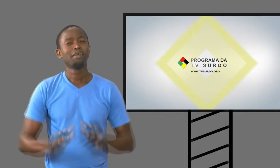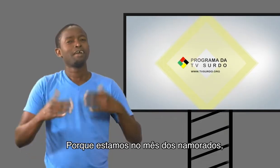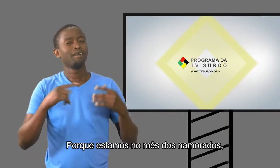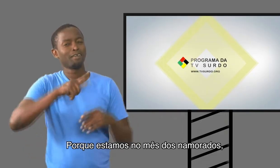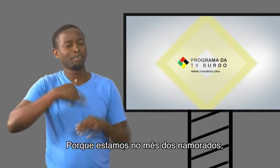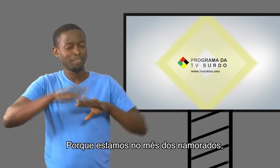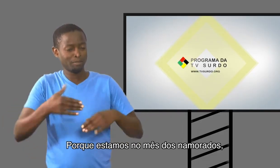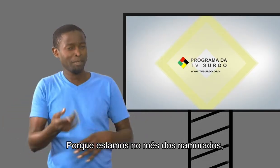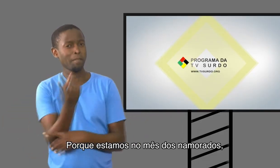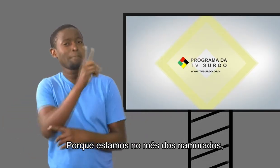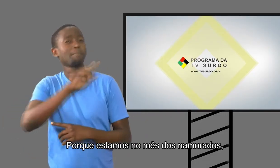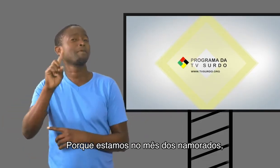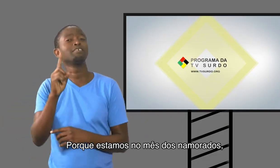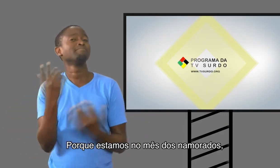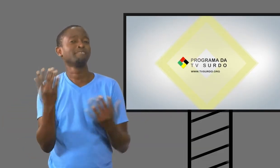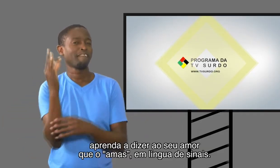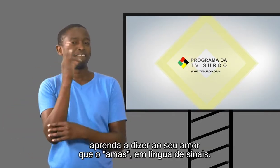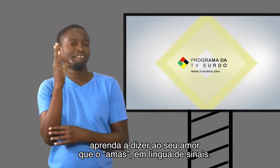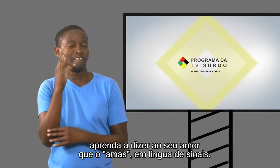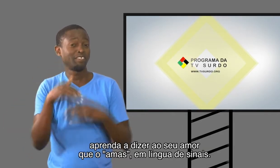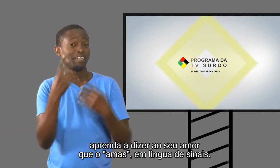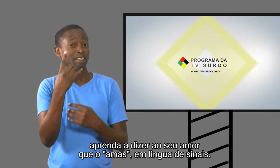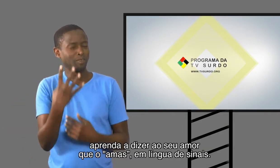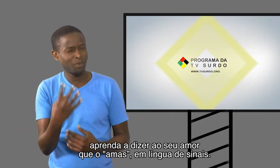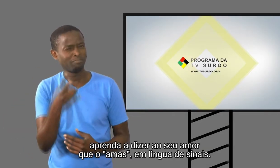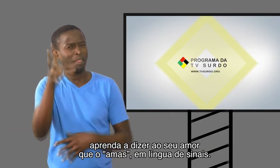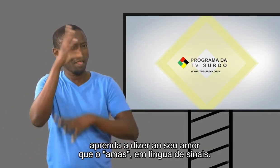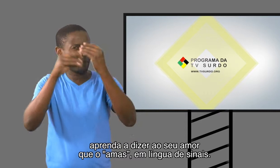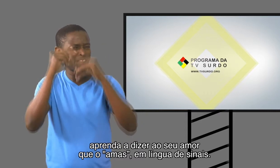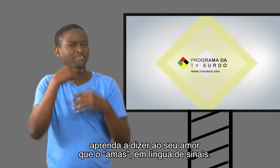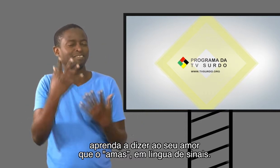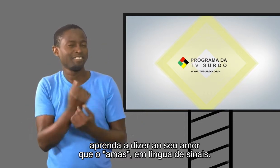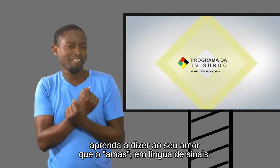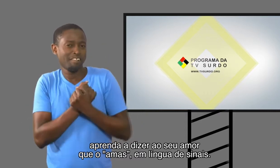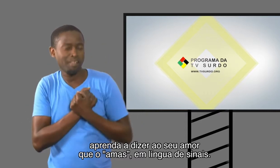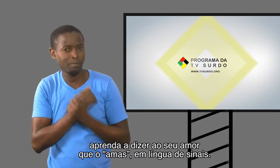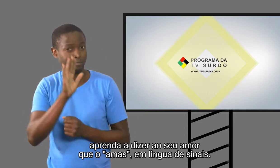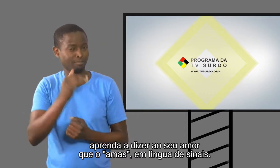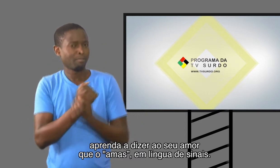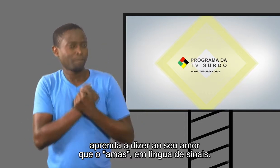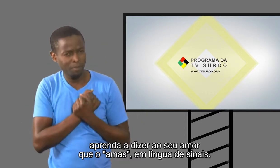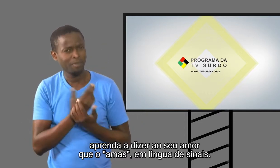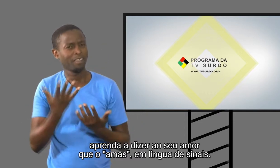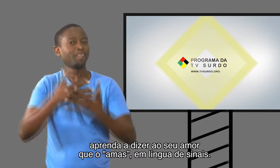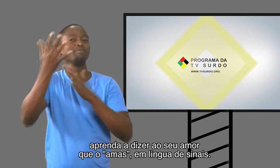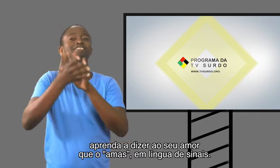Porque estamos no mês dos namorados, aprenda a dizer ao seu amor que o amas em língua de sinais.